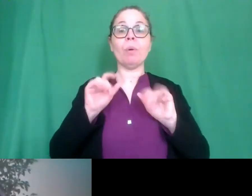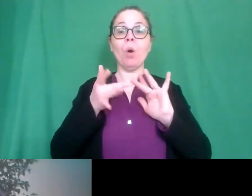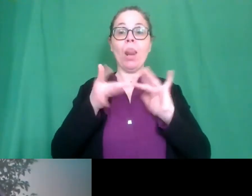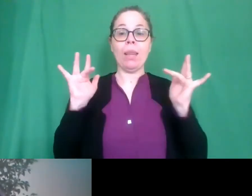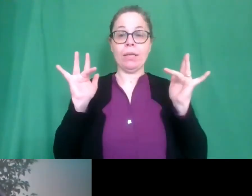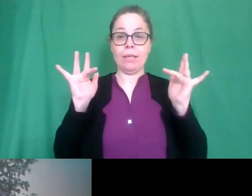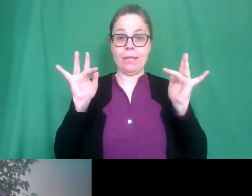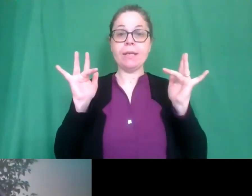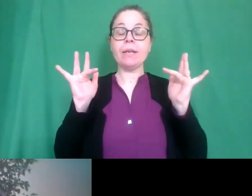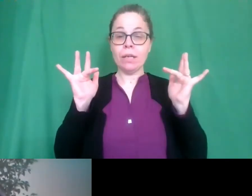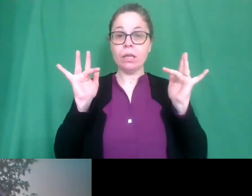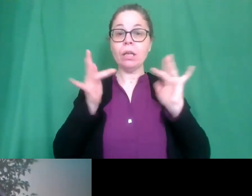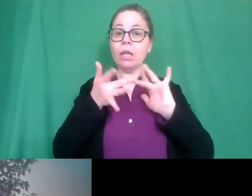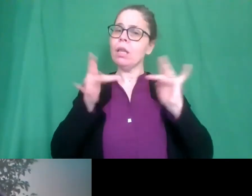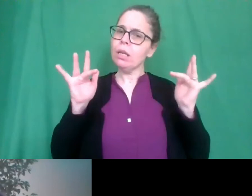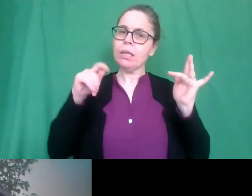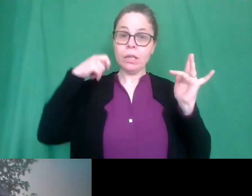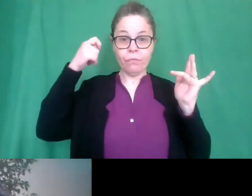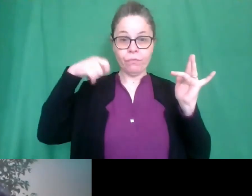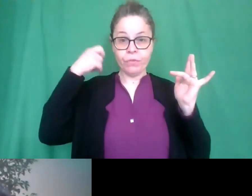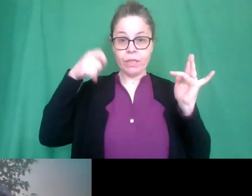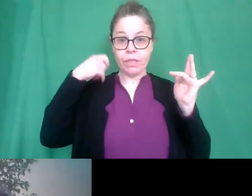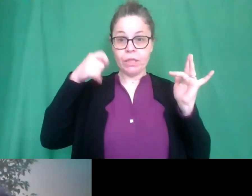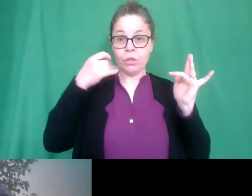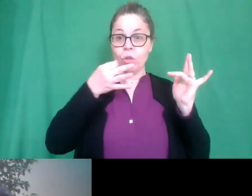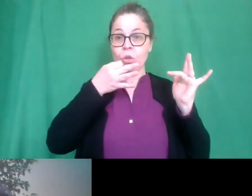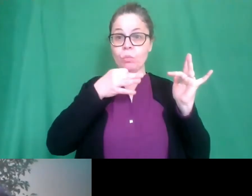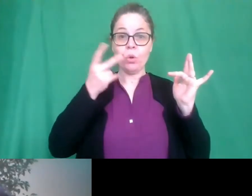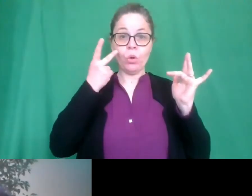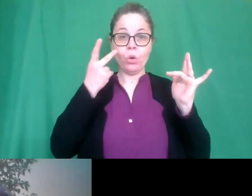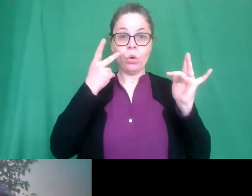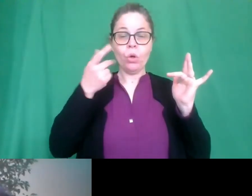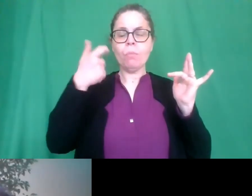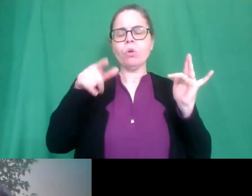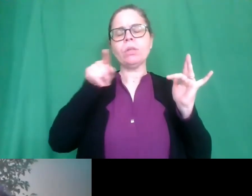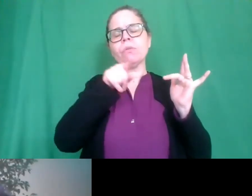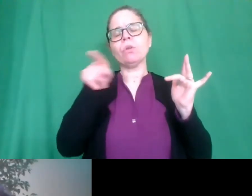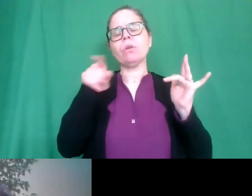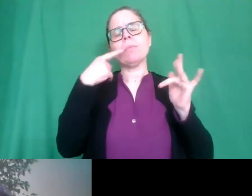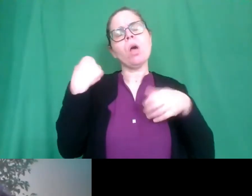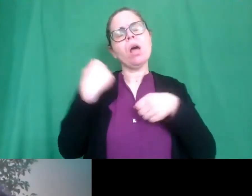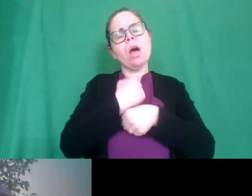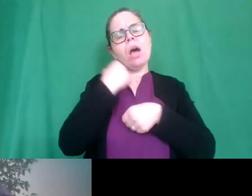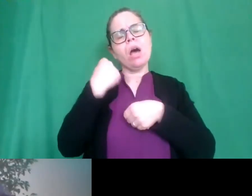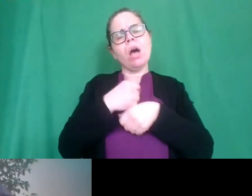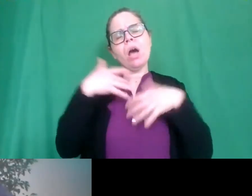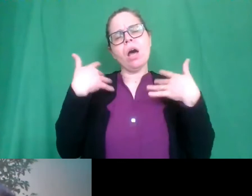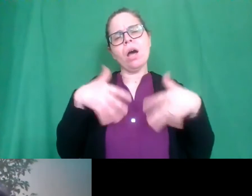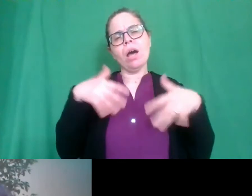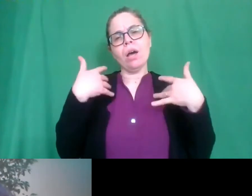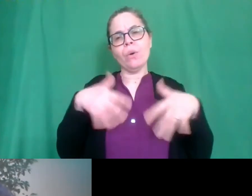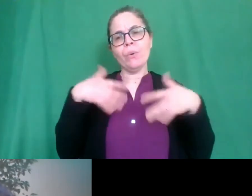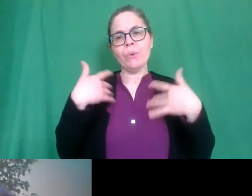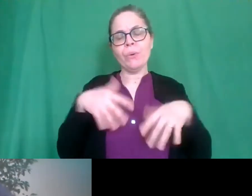con il video che potranno vedere perché avete fatto un lavoro veramente importante